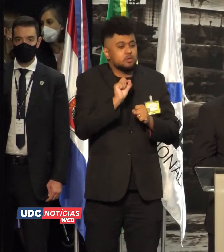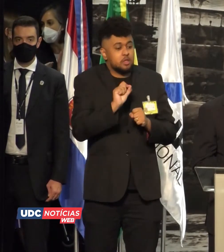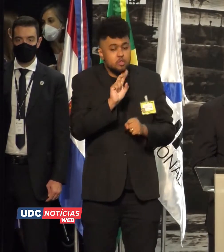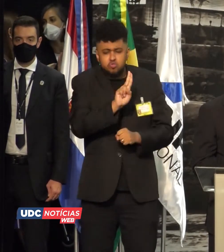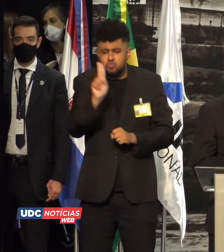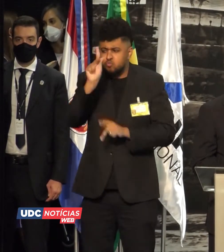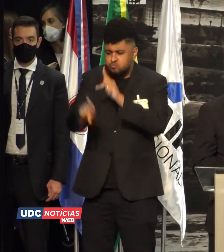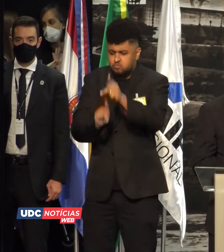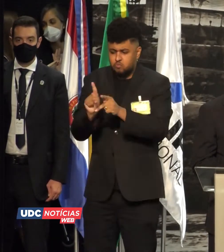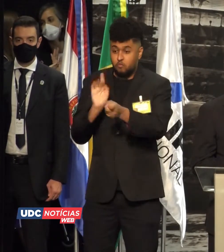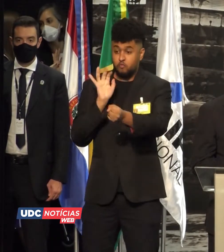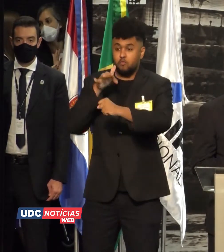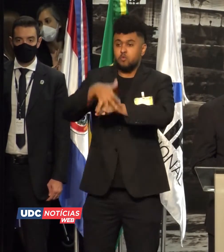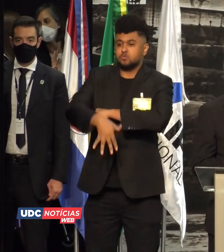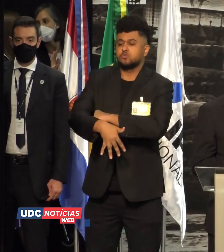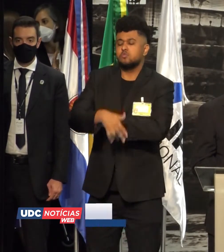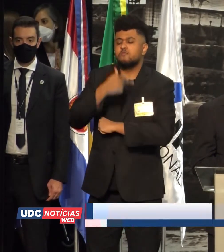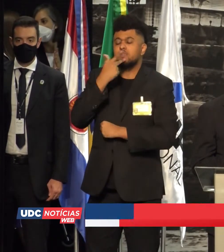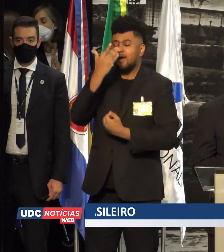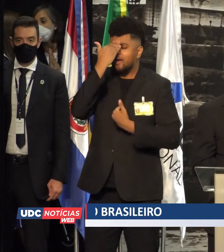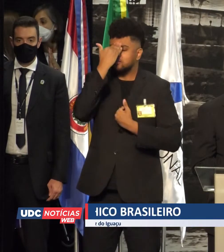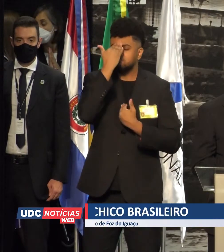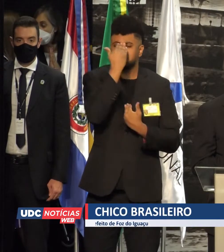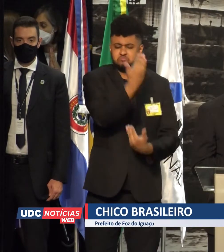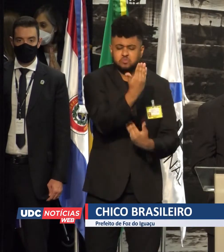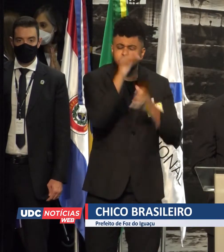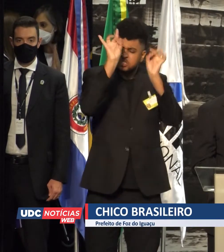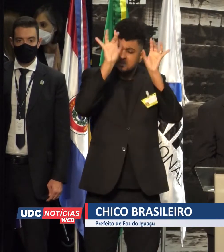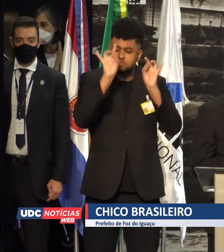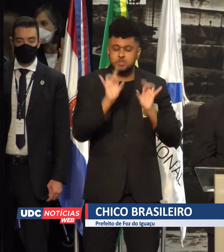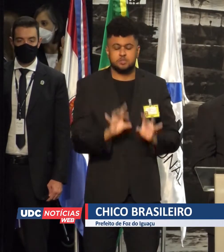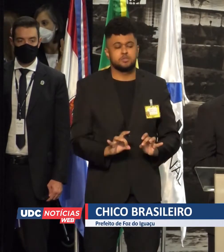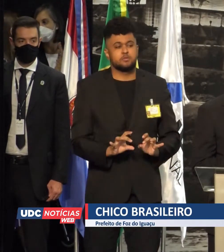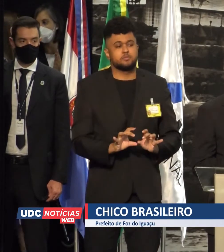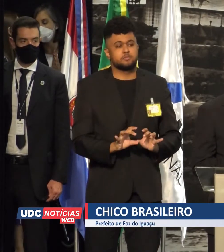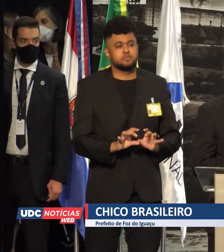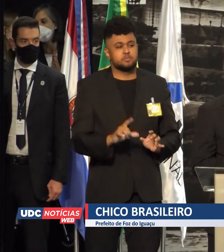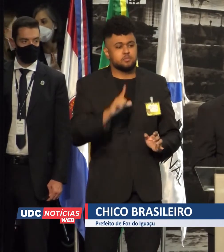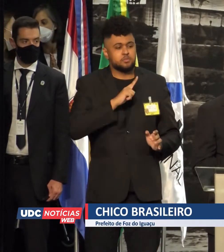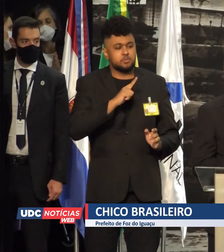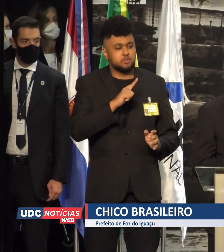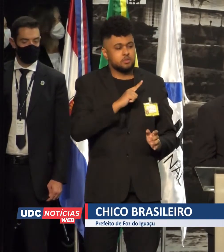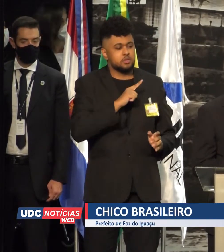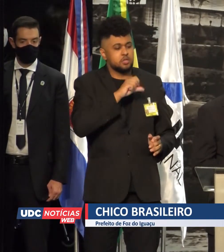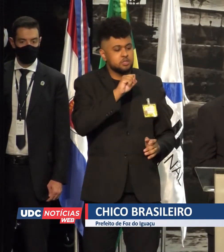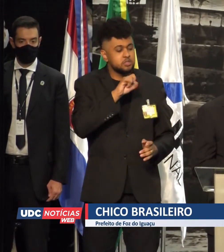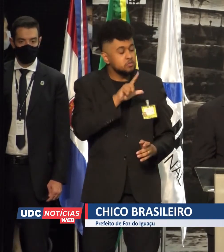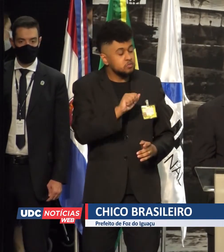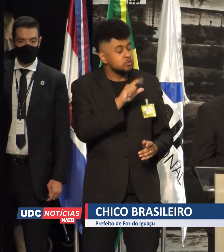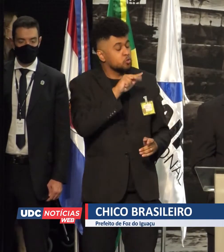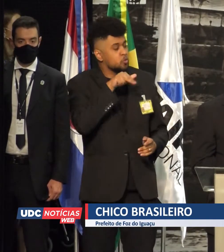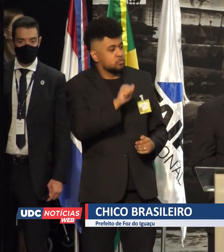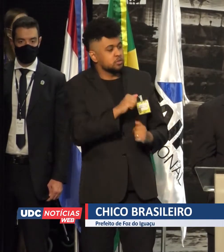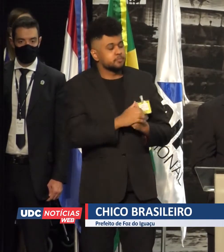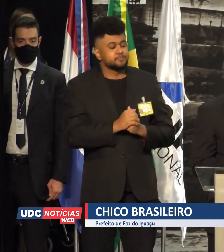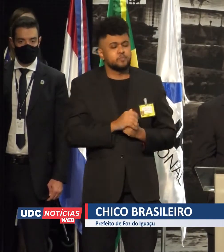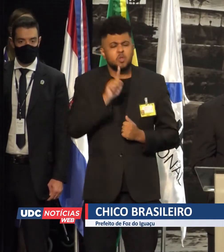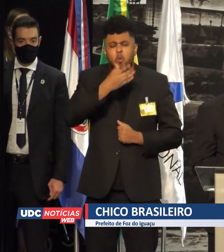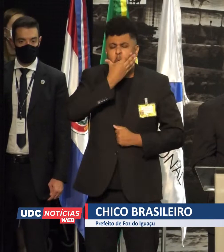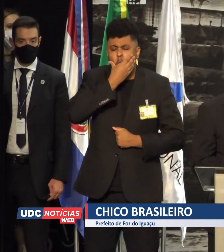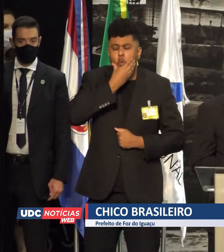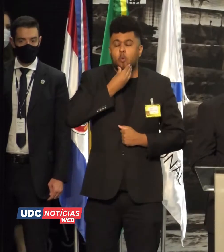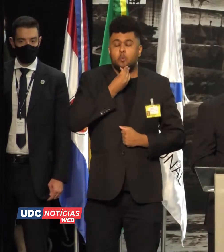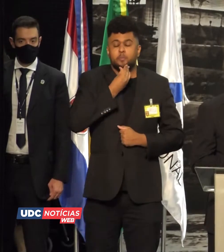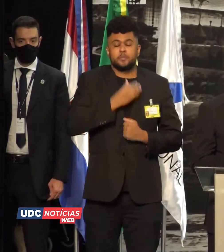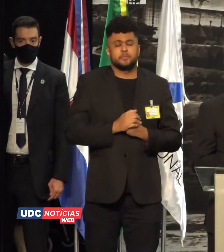nome do povo de Foz do Iguaçu fazer um agradecimento especial ao general Silvio Luna. Um homem